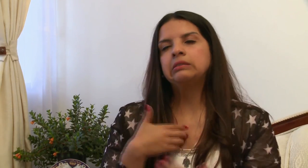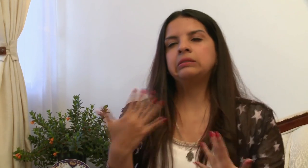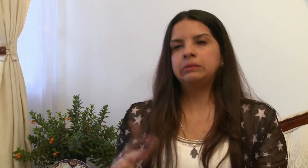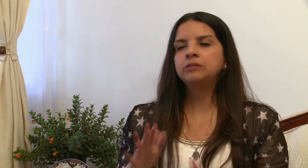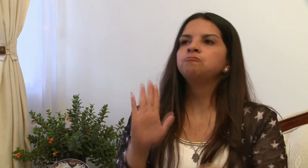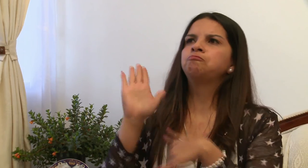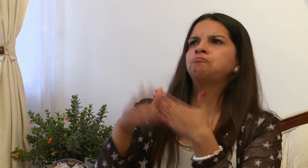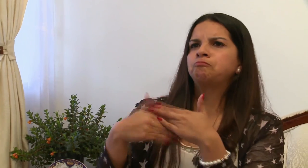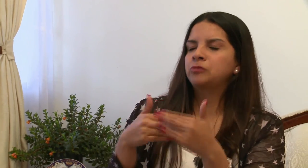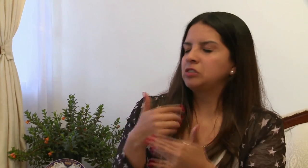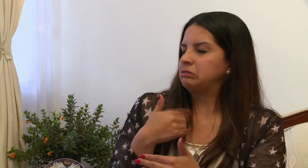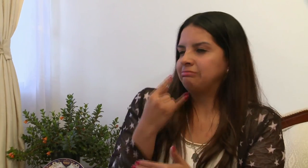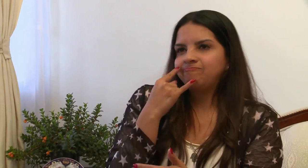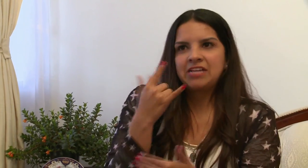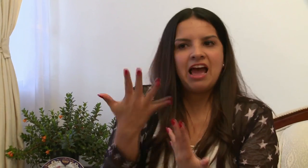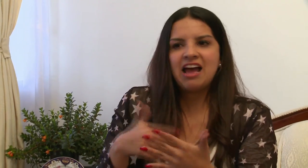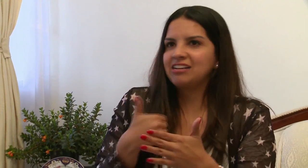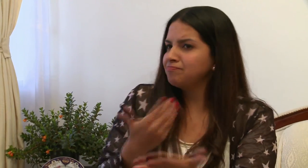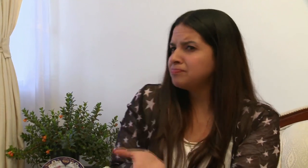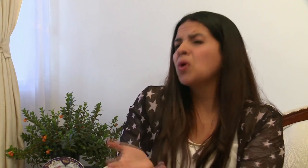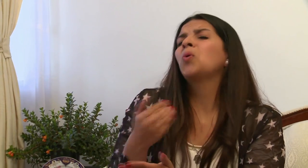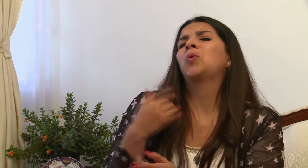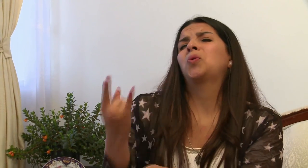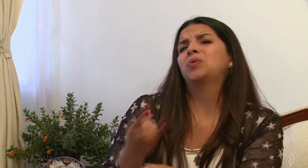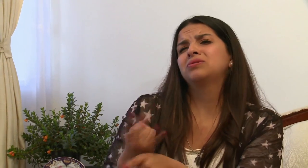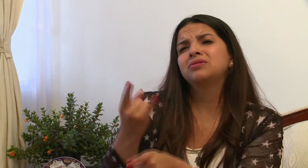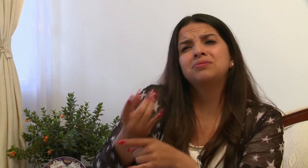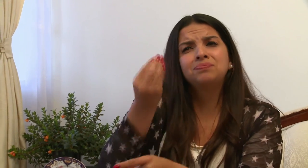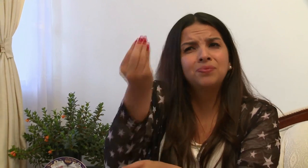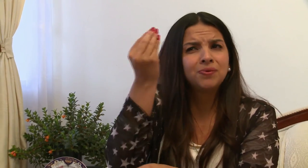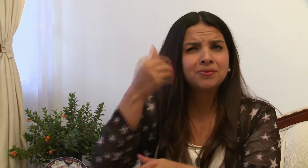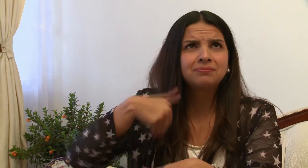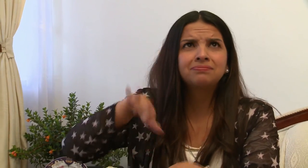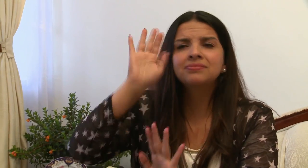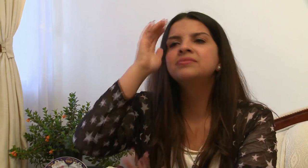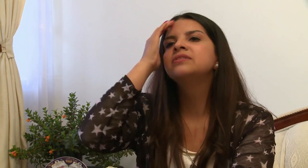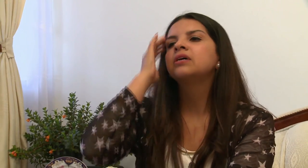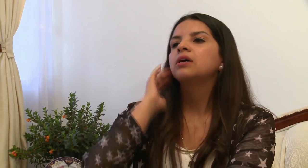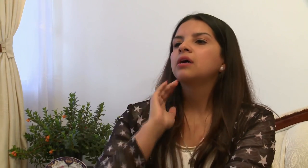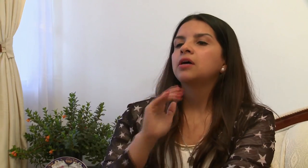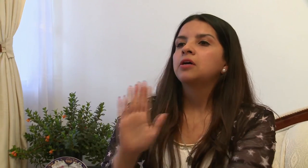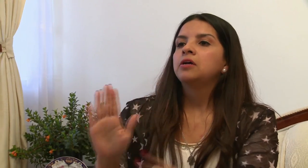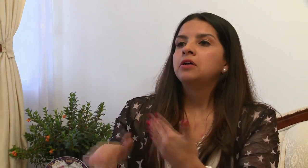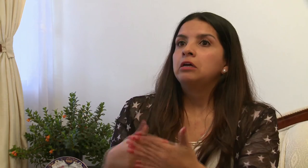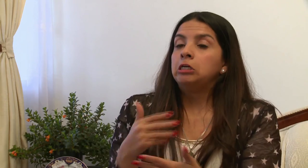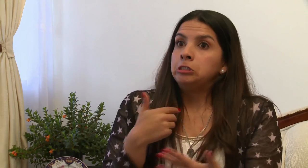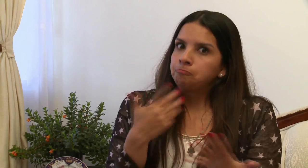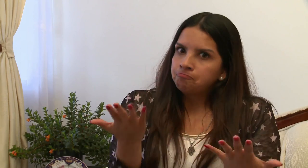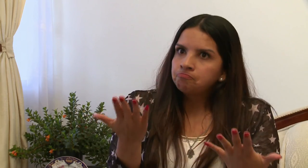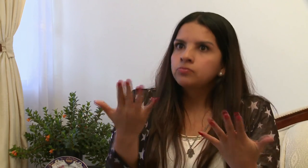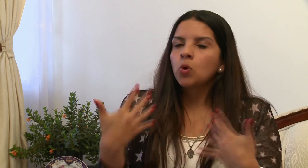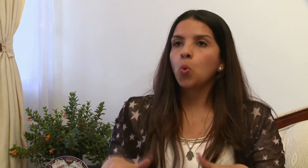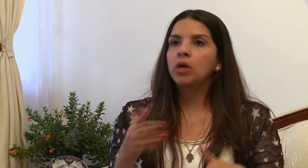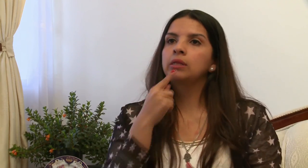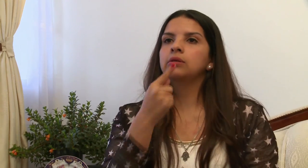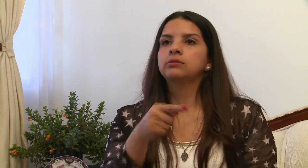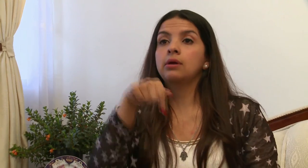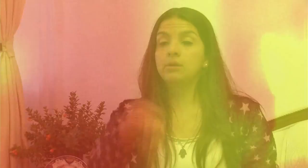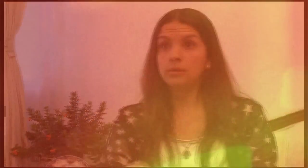responder a esta necesidad que teníamos. Y desde ahí en adelante lo uso a menudo. Siempre utilizo el centro de relevo.